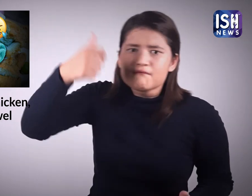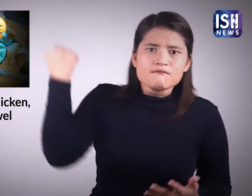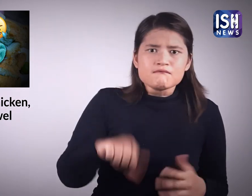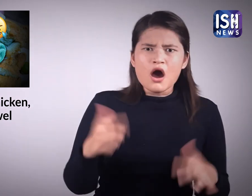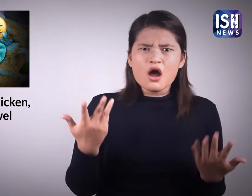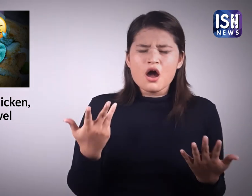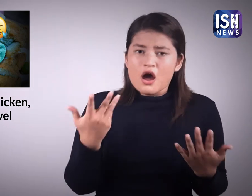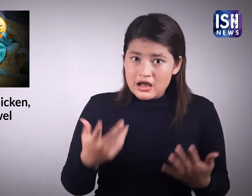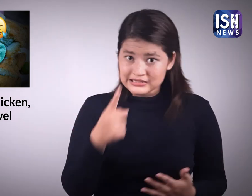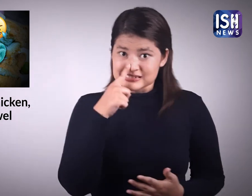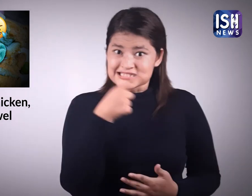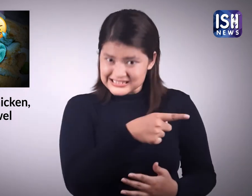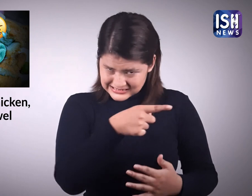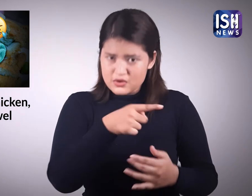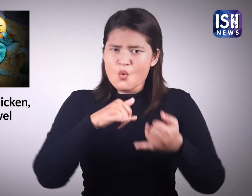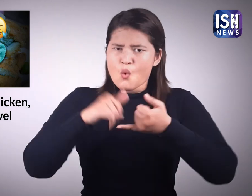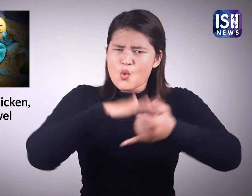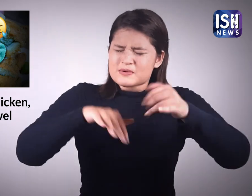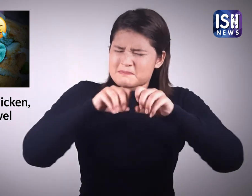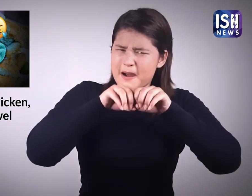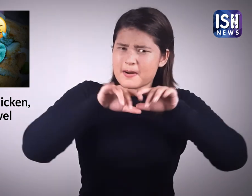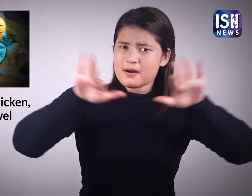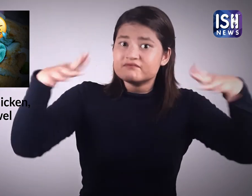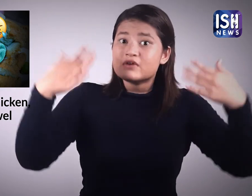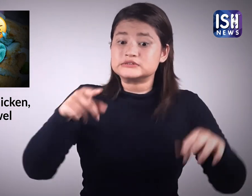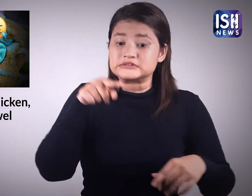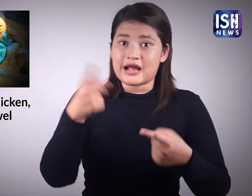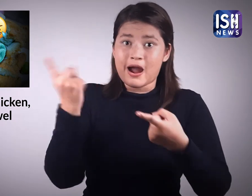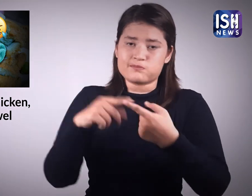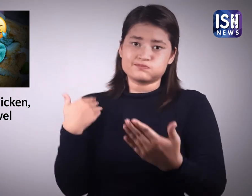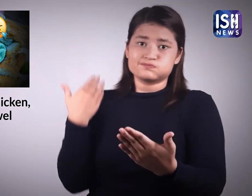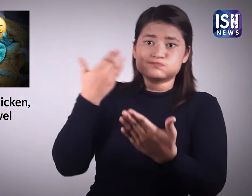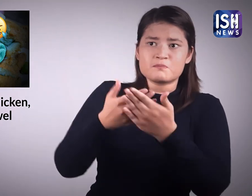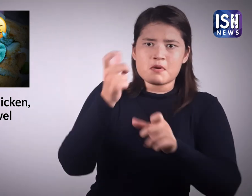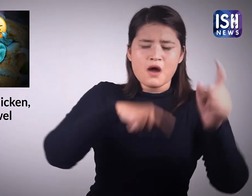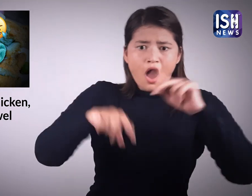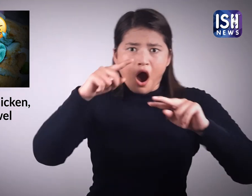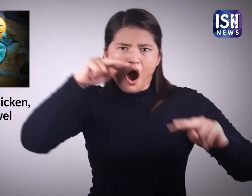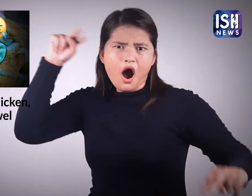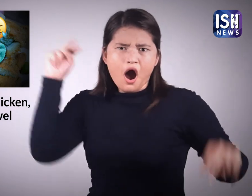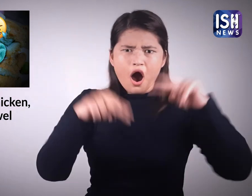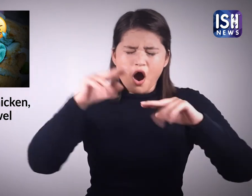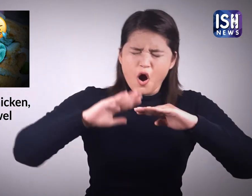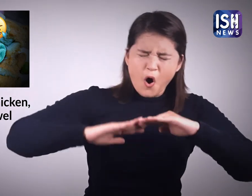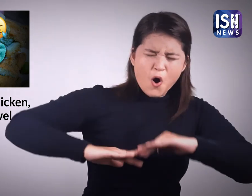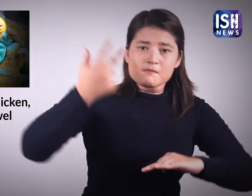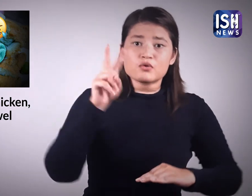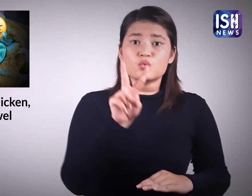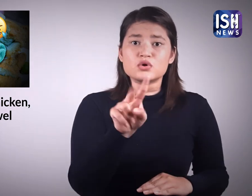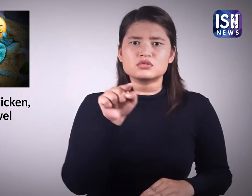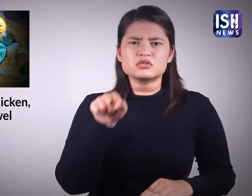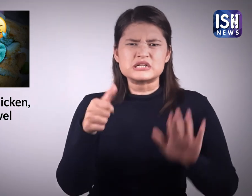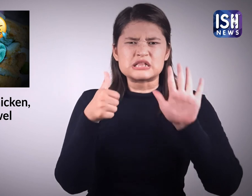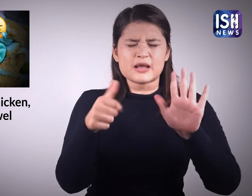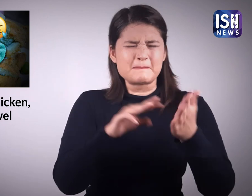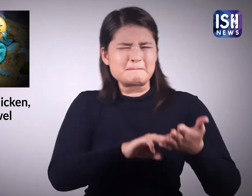समझ में नहीं आ रहा है। इसके बाद फोटो और विडियो वाइरल हो गये। इसे 2.6 मिलियन से अधिक बार देखा गया।